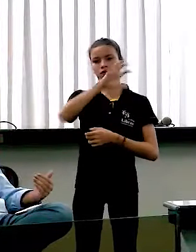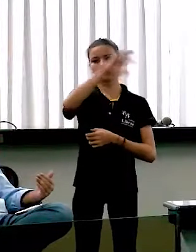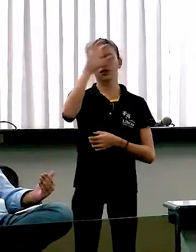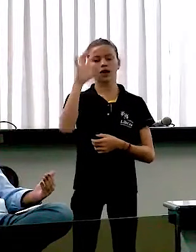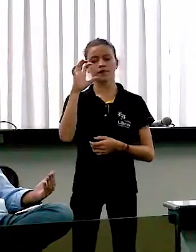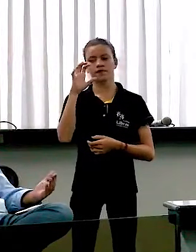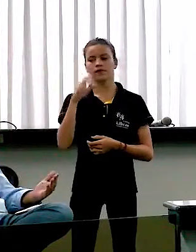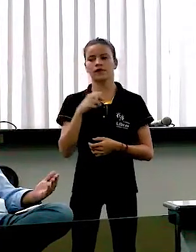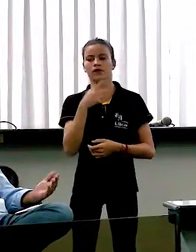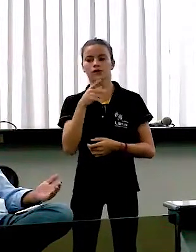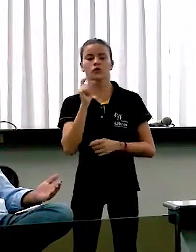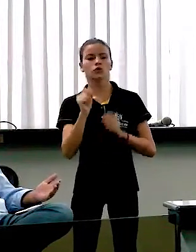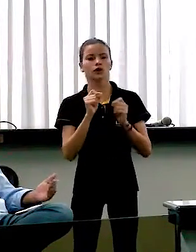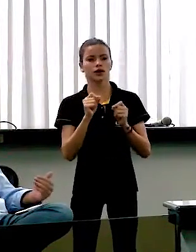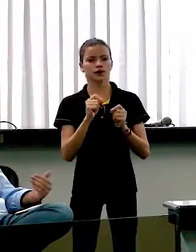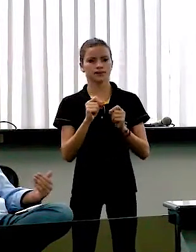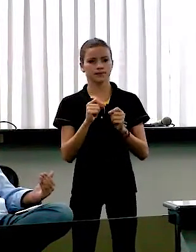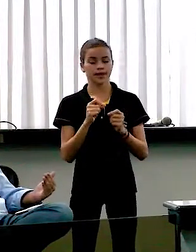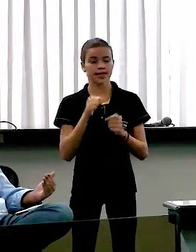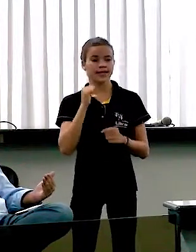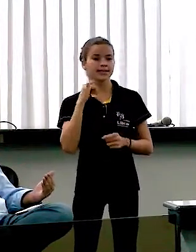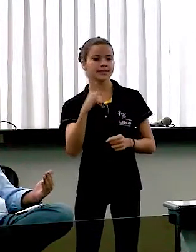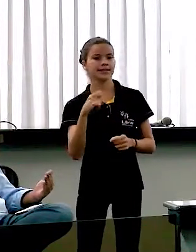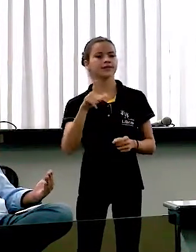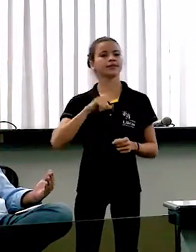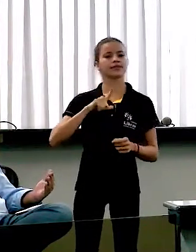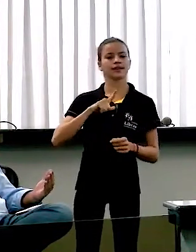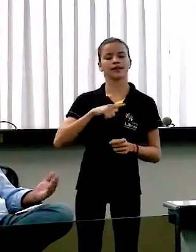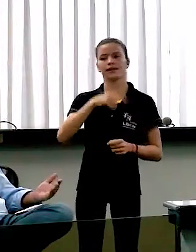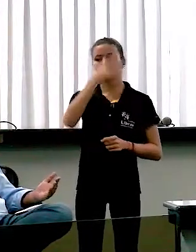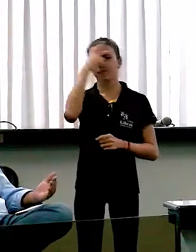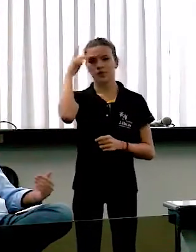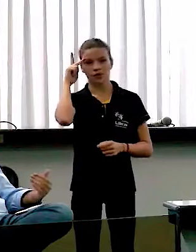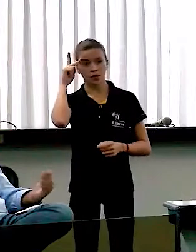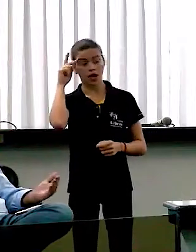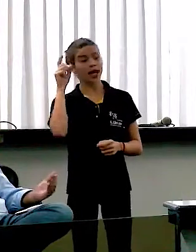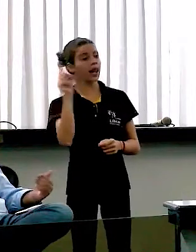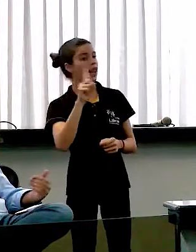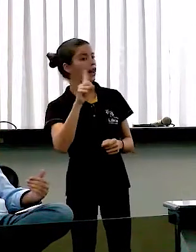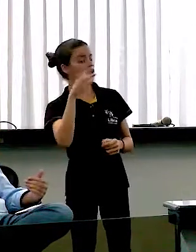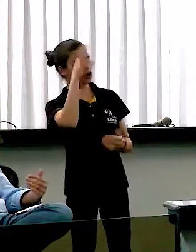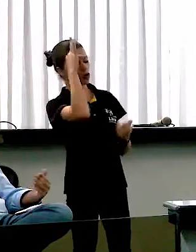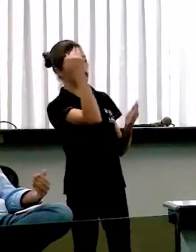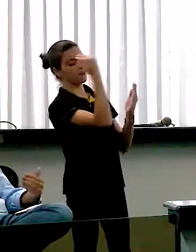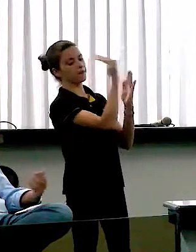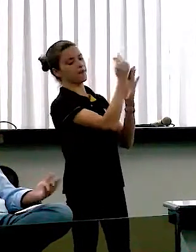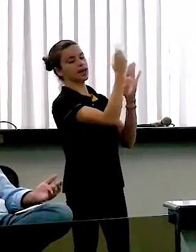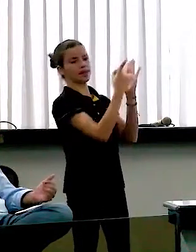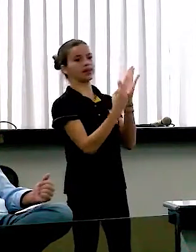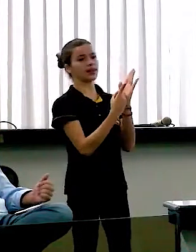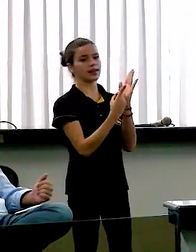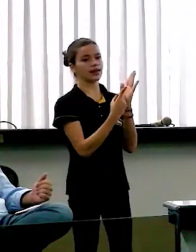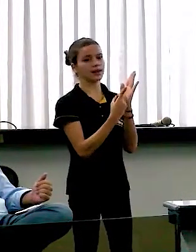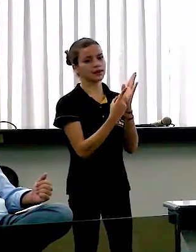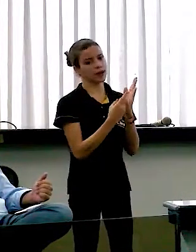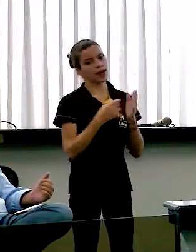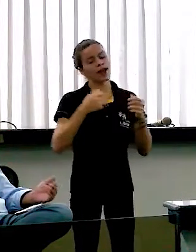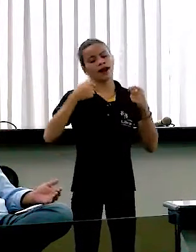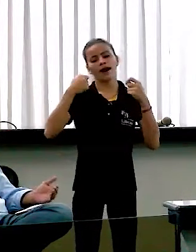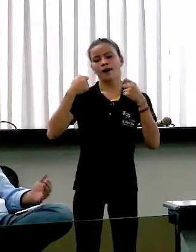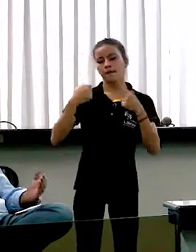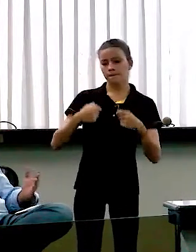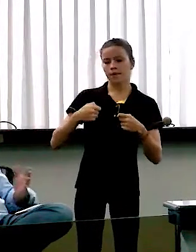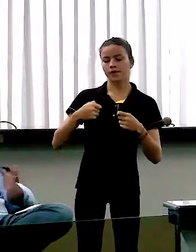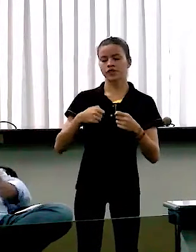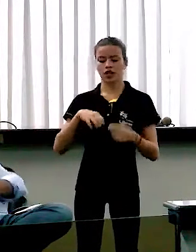Aqueles que estiverem descumprindo, o Ministério Público vai tomar as medidas porque acaba saindo, criando um crime de saúde